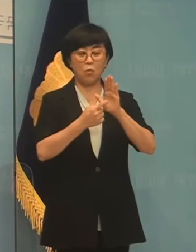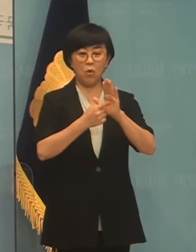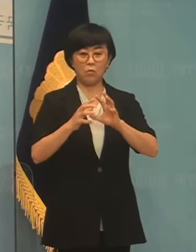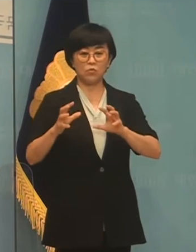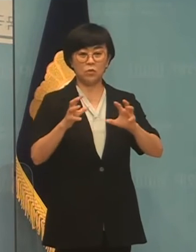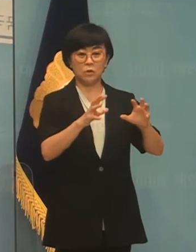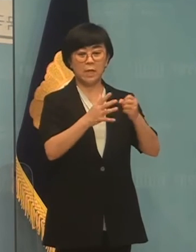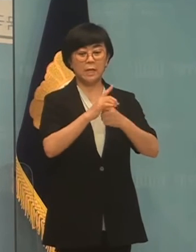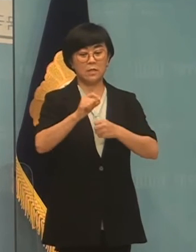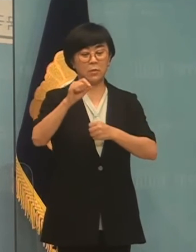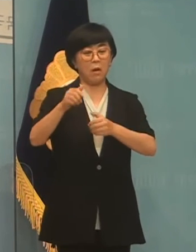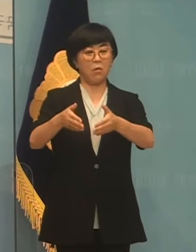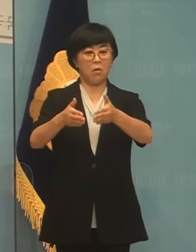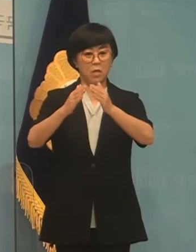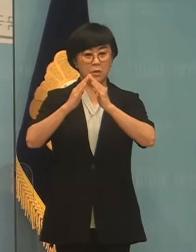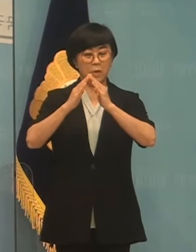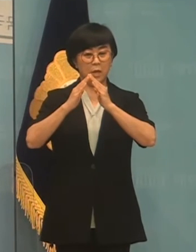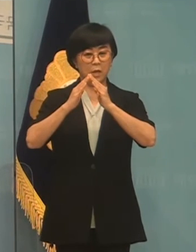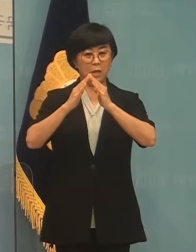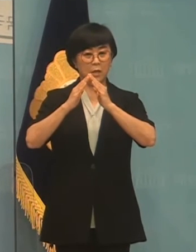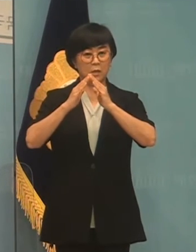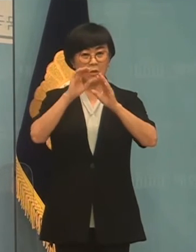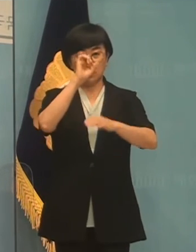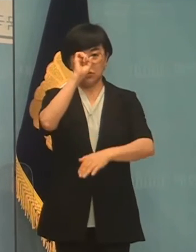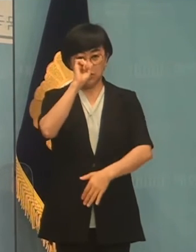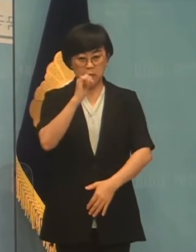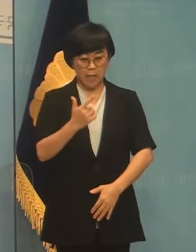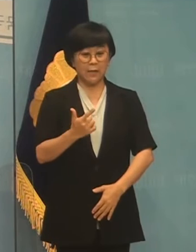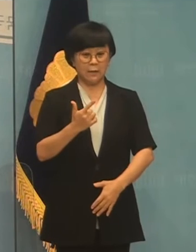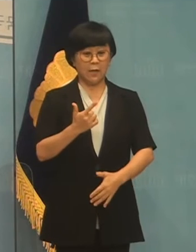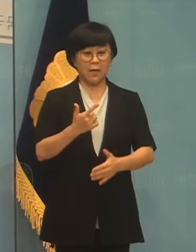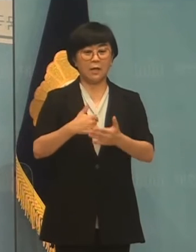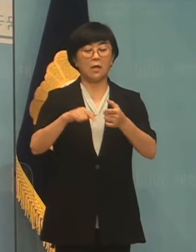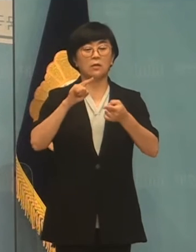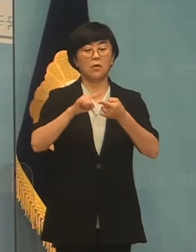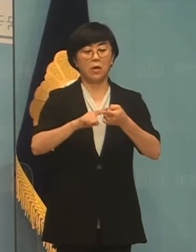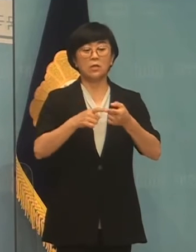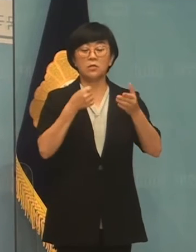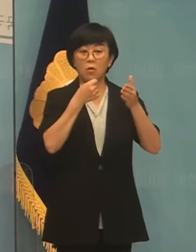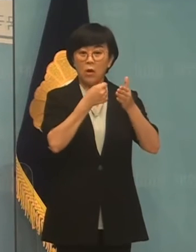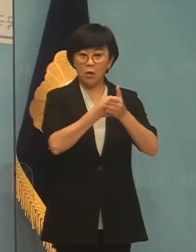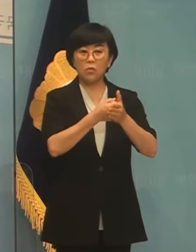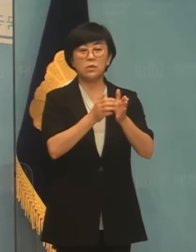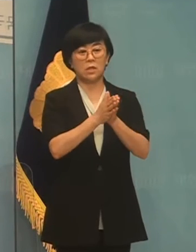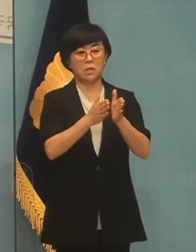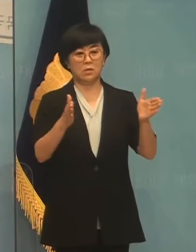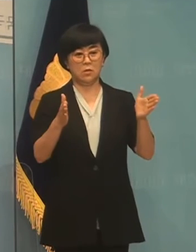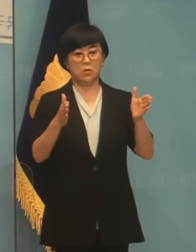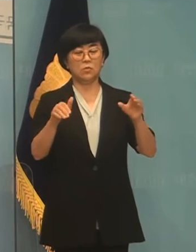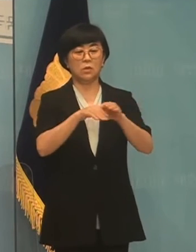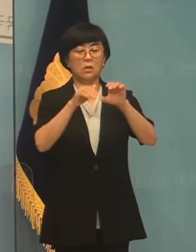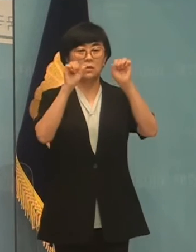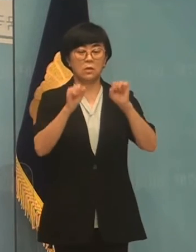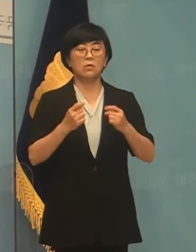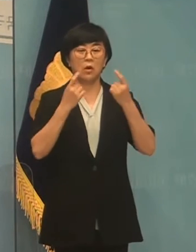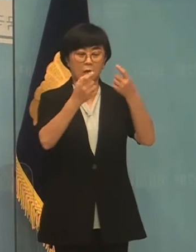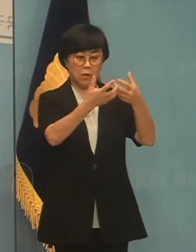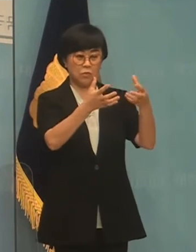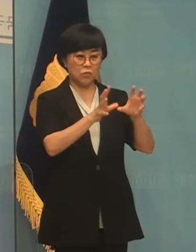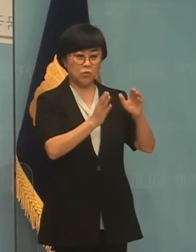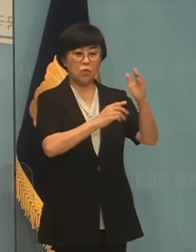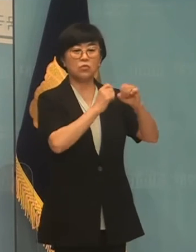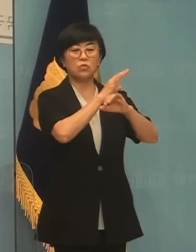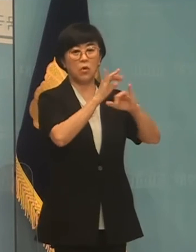지방 건립의 부정적인 의견에 이미 못을 받았습니다. 역시 문체부 관계자로 추정되는 문체부